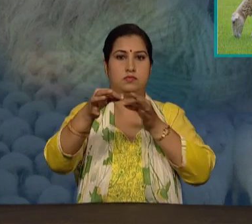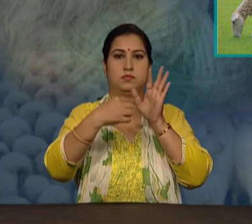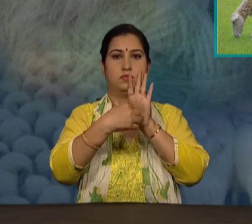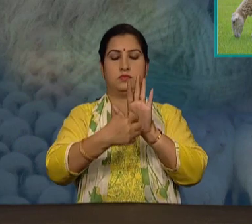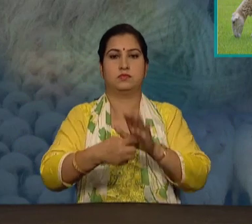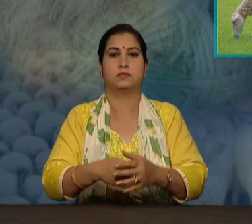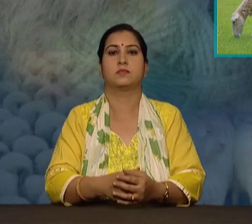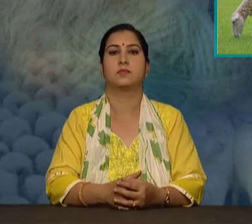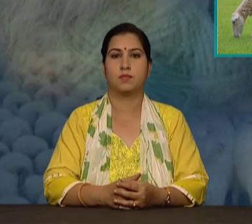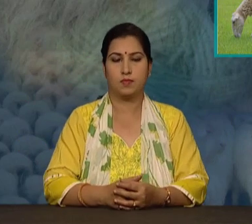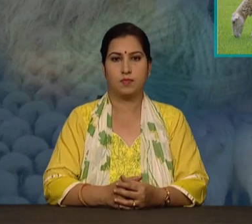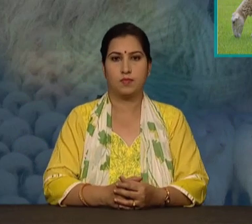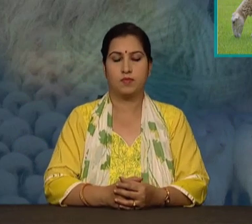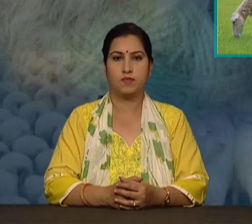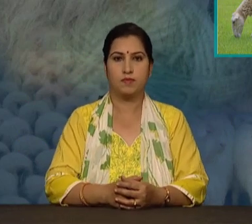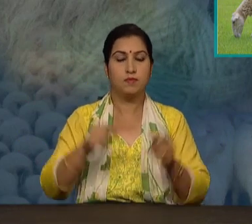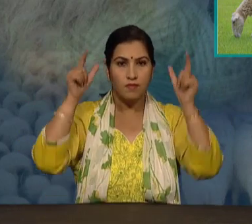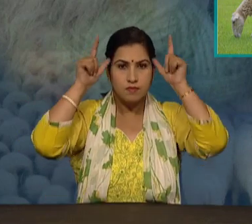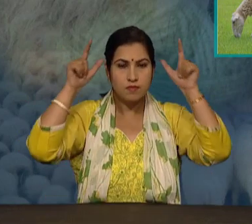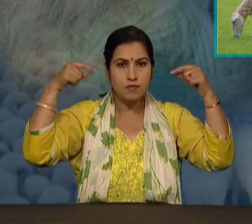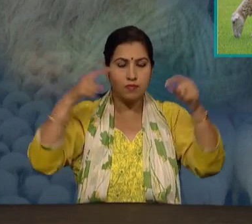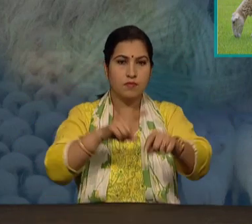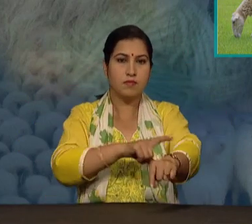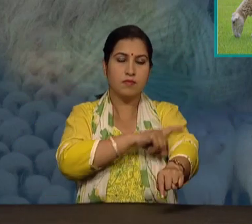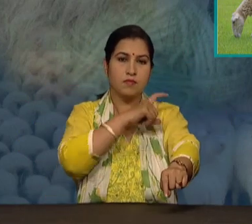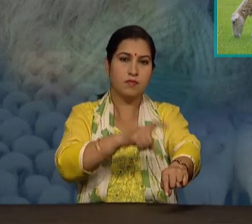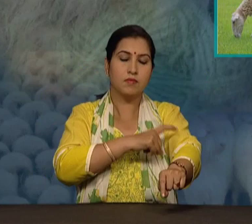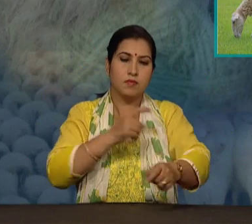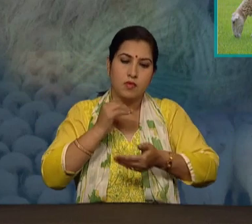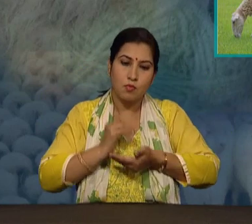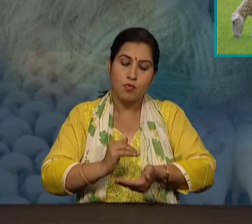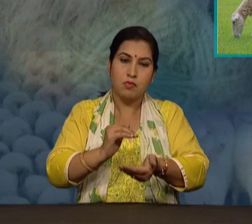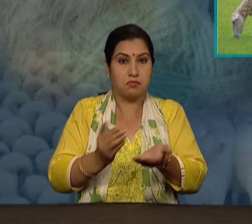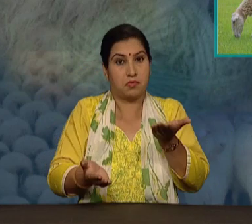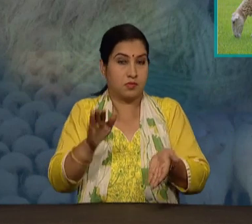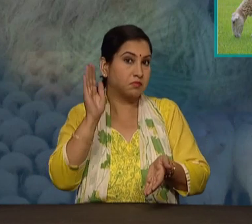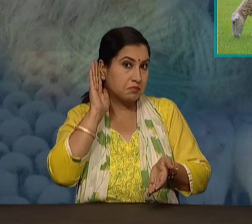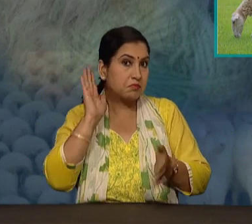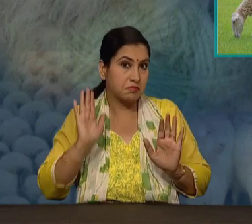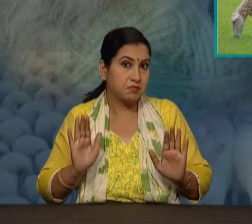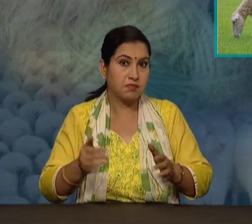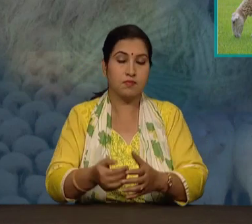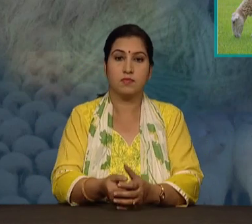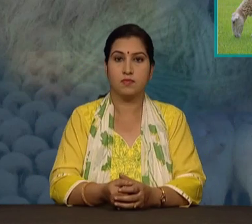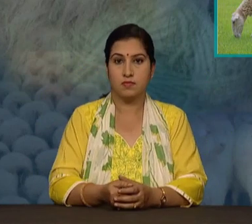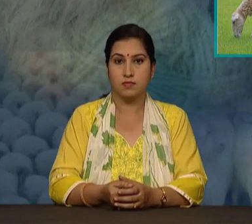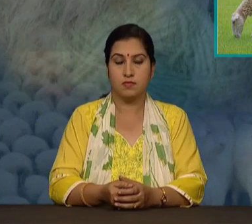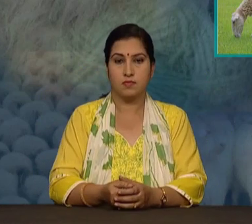भेड पालन के विशय में आपने सुना होगा आपने